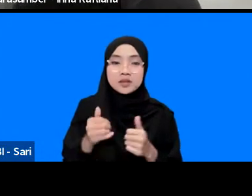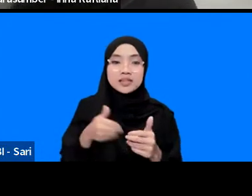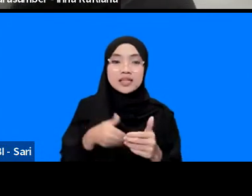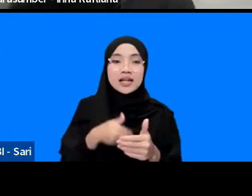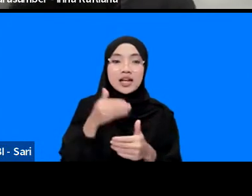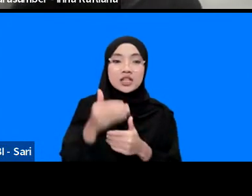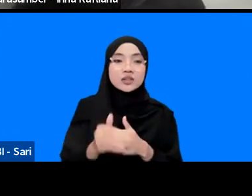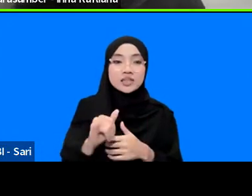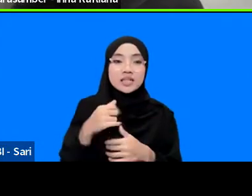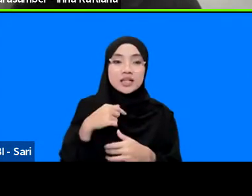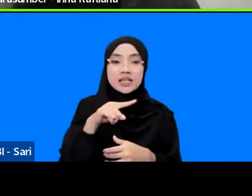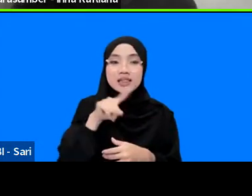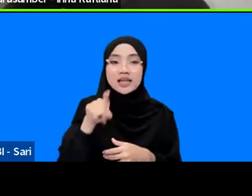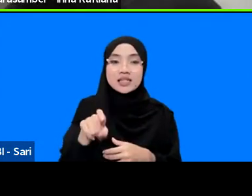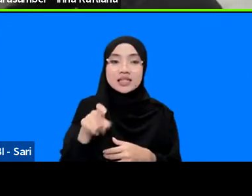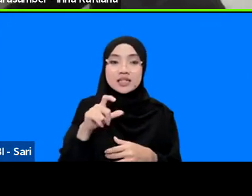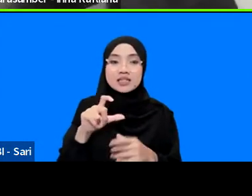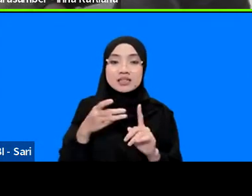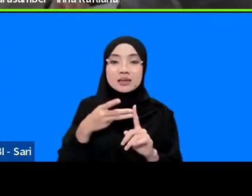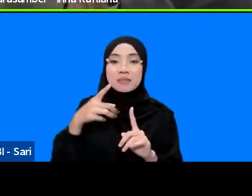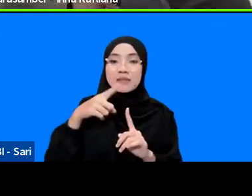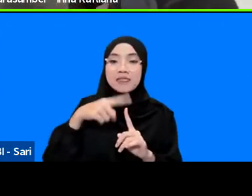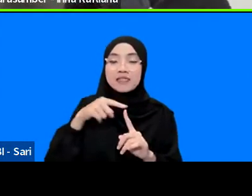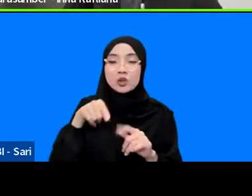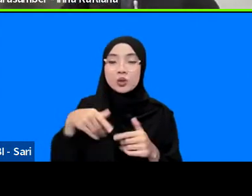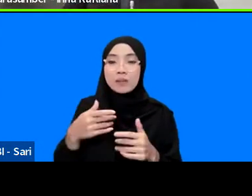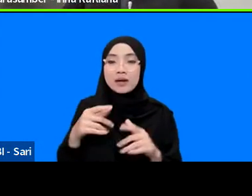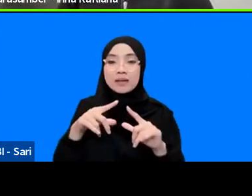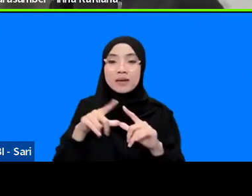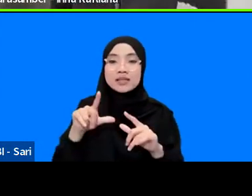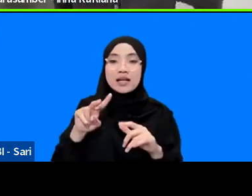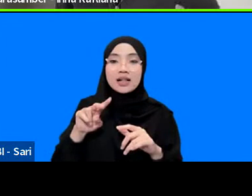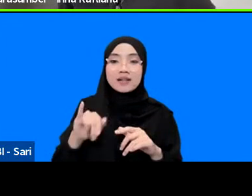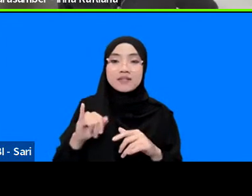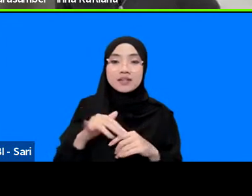lanjut ya ini lagi nanya CDT apa sih ke Mas Alvi di